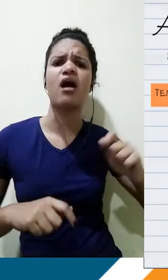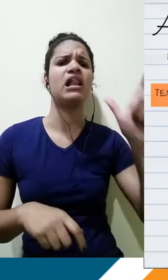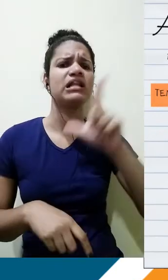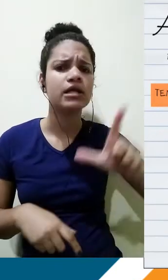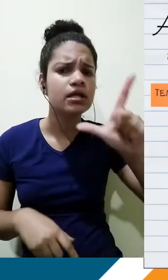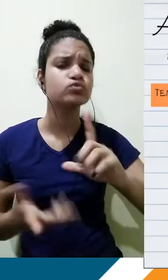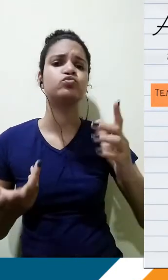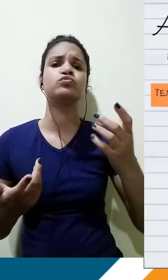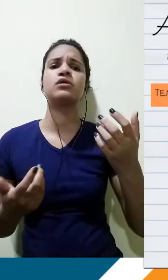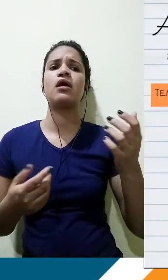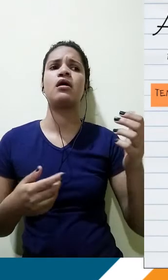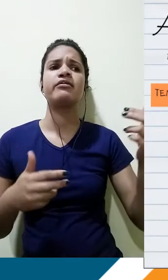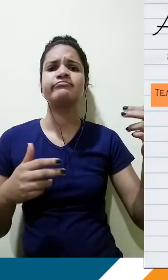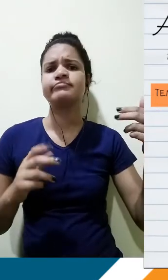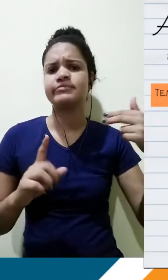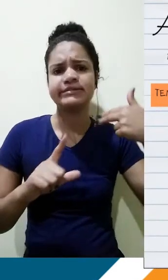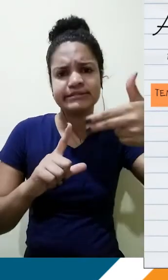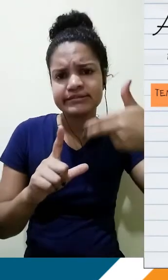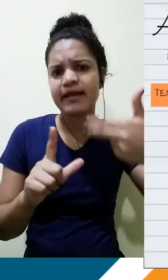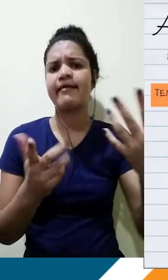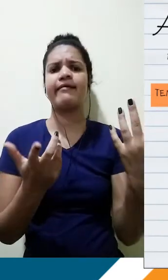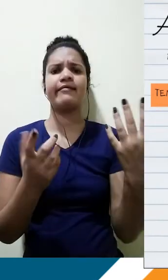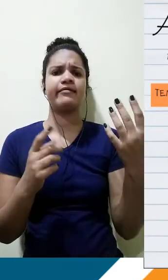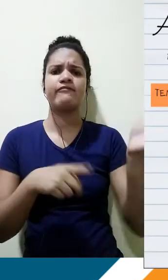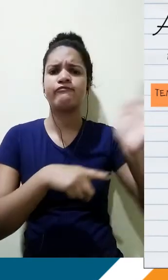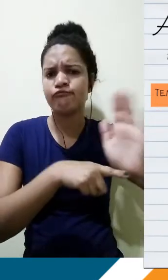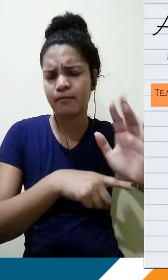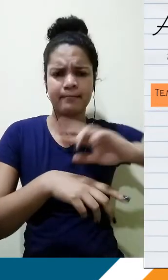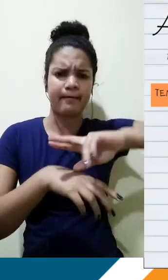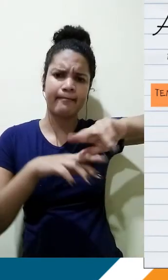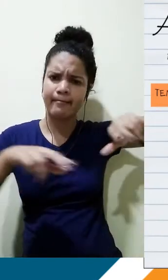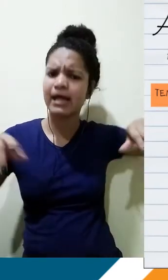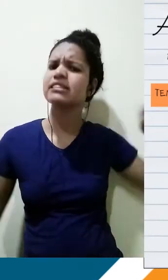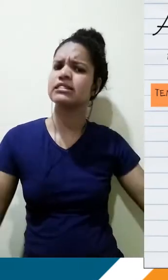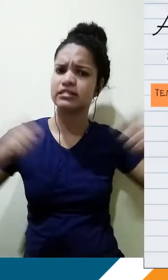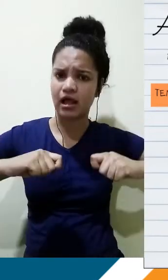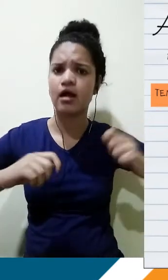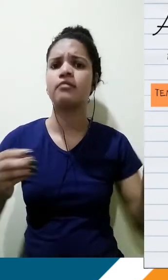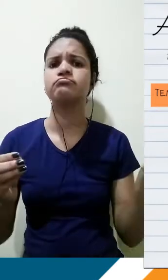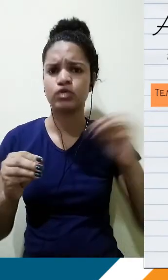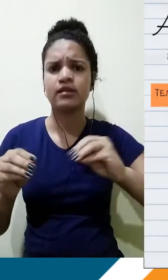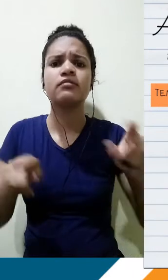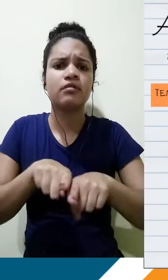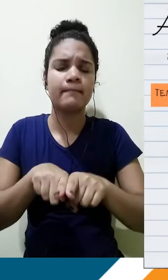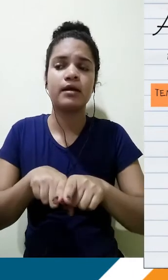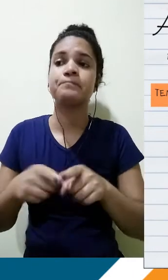filmes e ainda, né? Sobre o parágrafo que eu havia, sobre a temática que eu havia mostrado no slide anterior, eu vim trabalhar esse